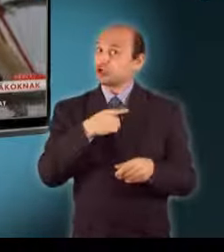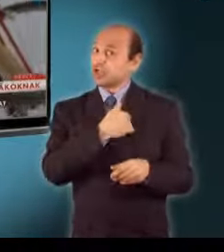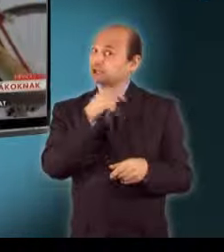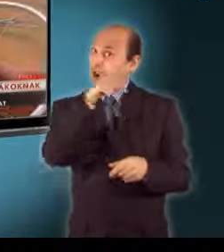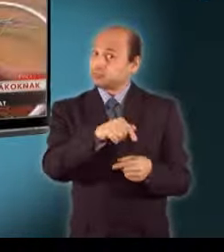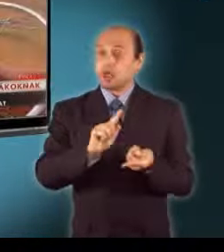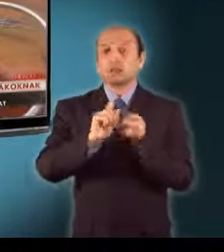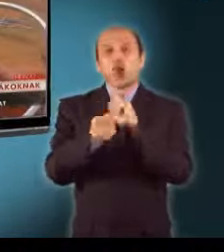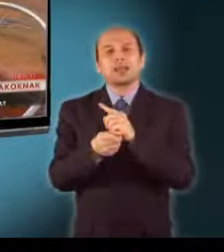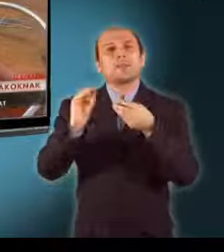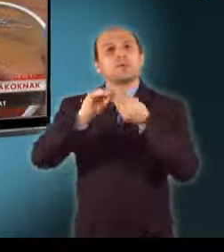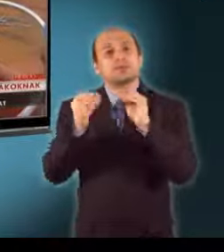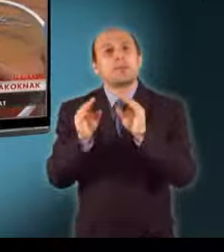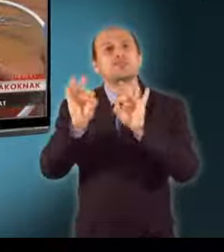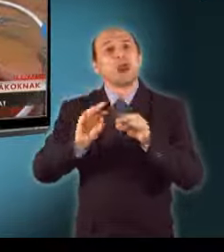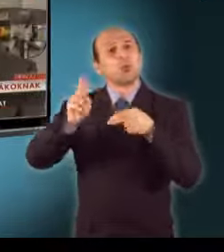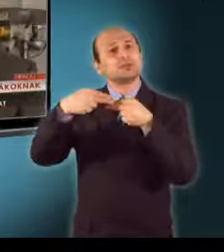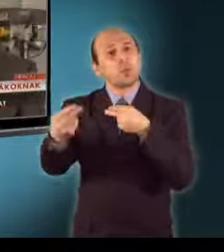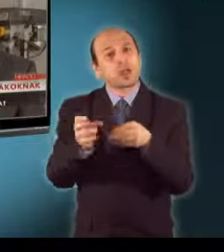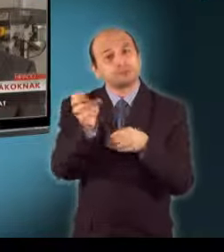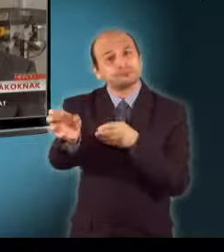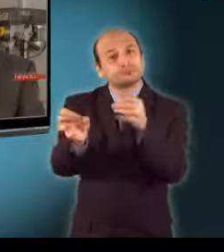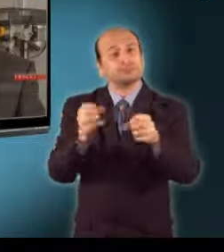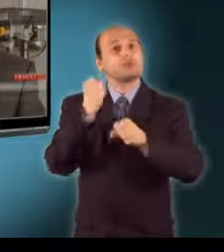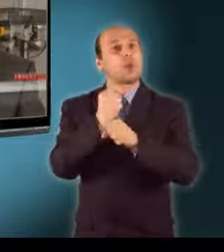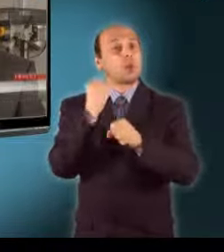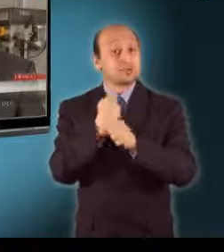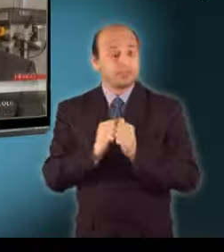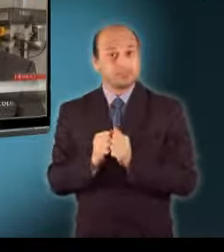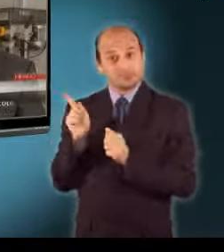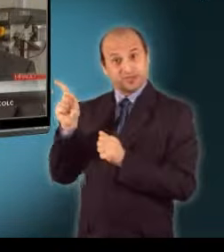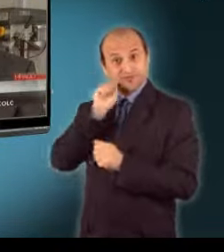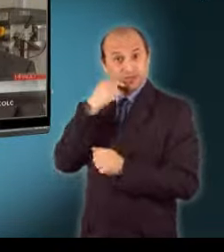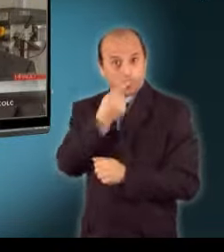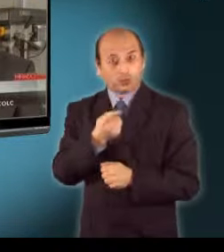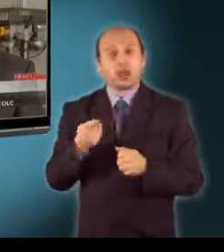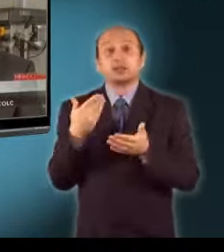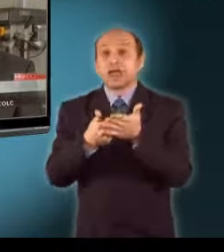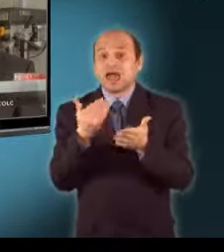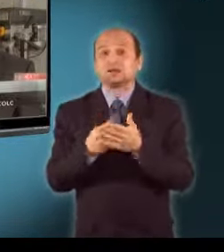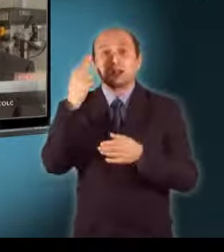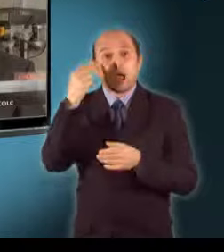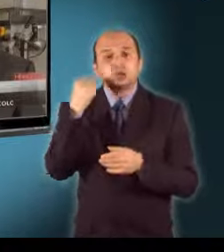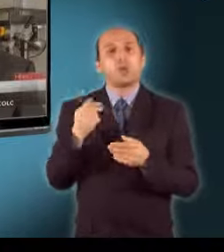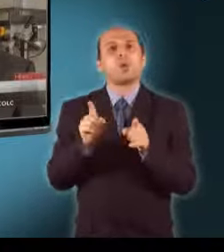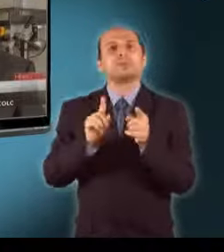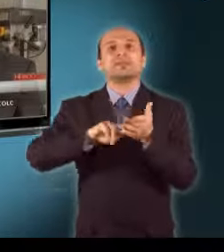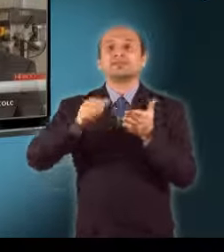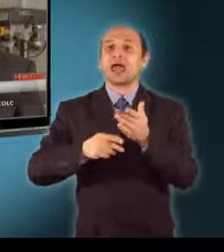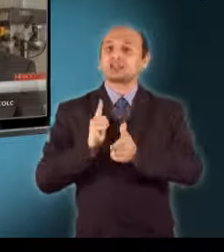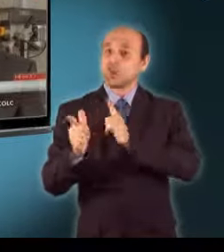hanem üzemben vállalkozóknál is. Ezekkel a tanulókkal a jövő évtől tanulószerződést köt a vállalkozó,